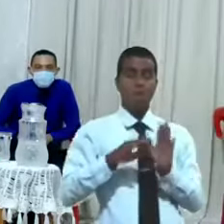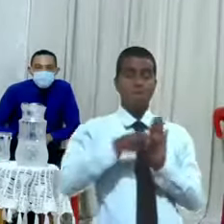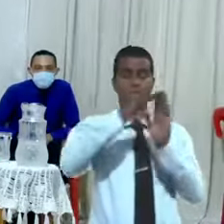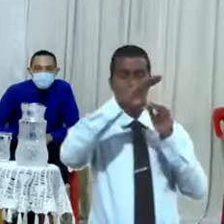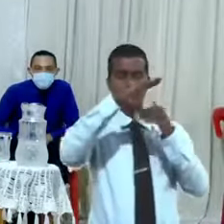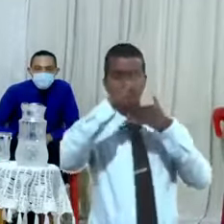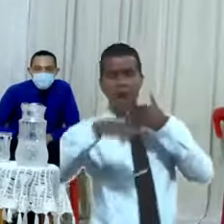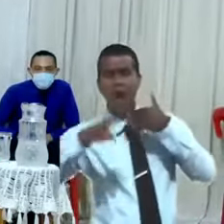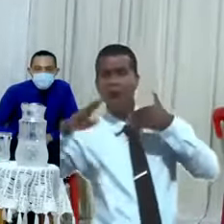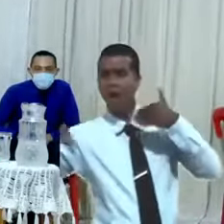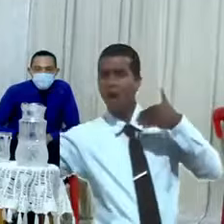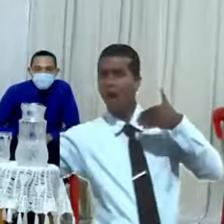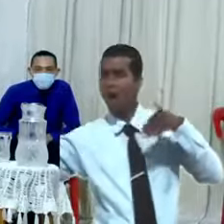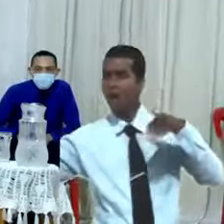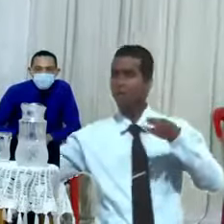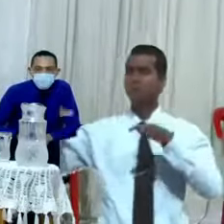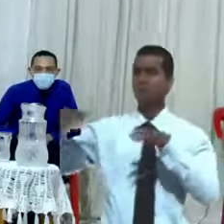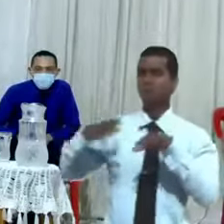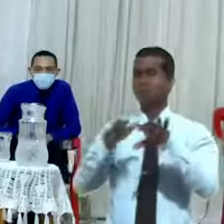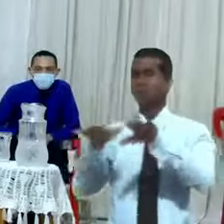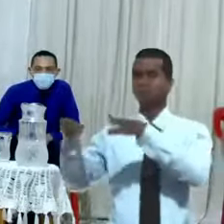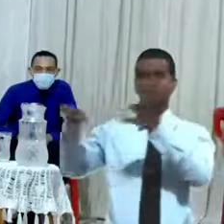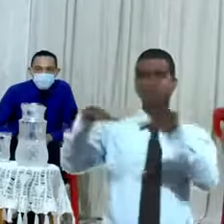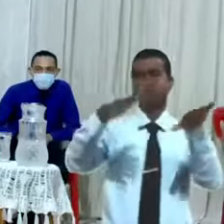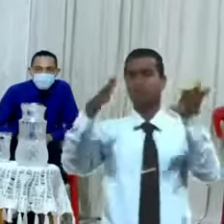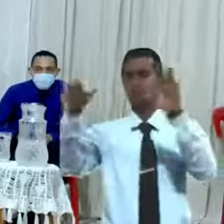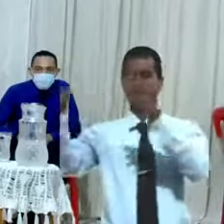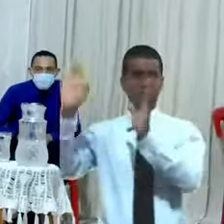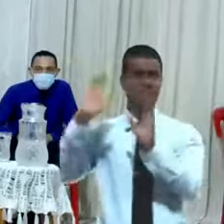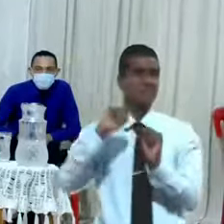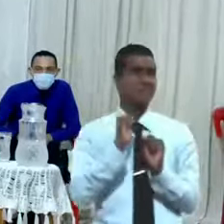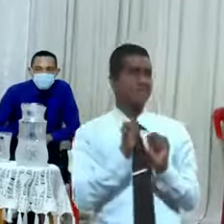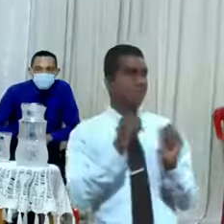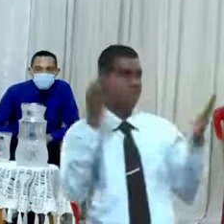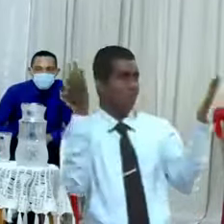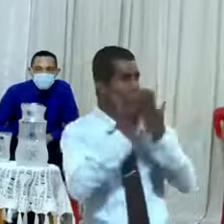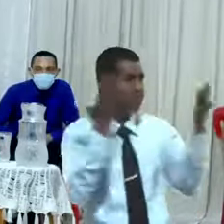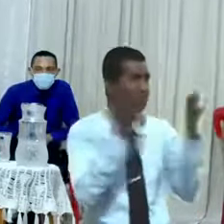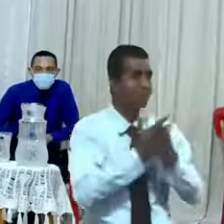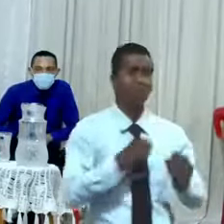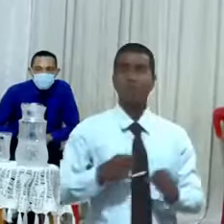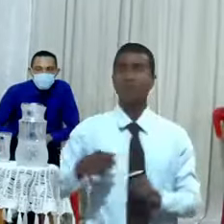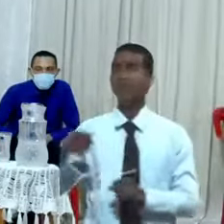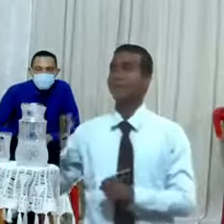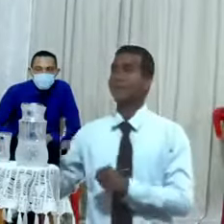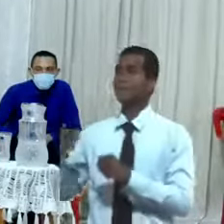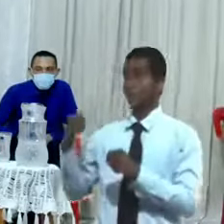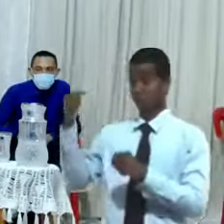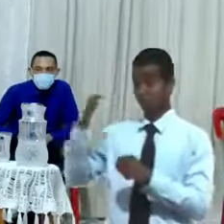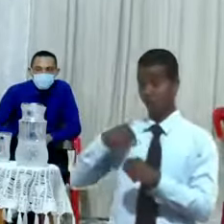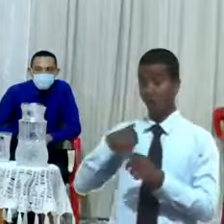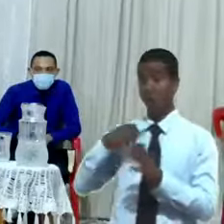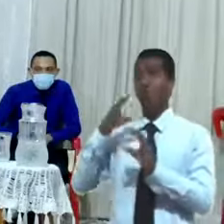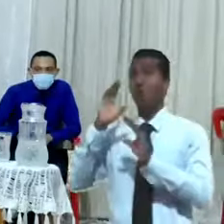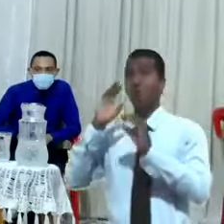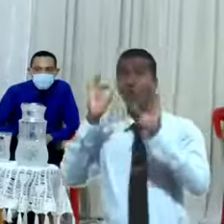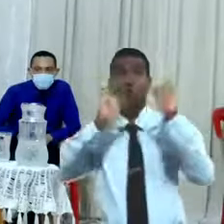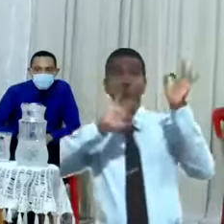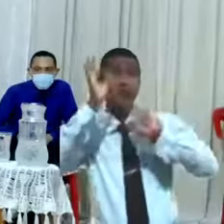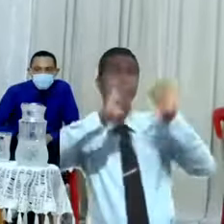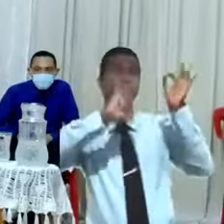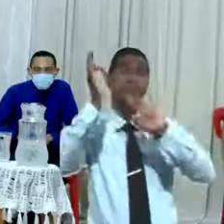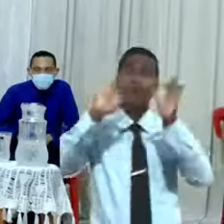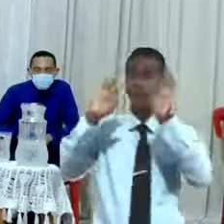por el universo y era una sola confusión y entonces empecé a poner cordel sobre la tierra